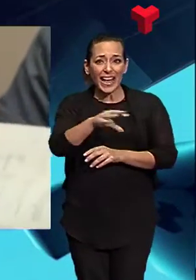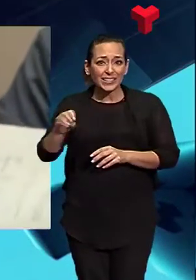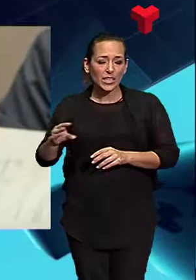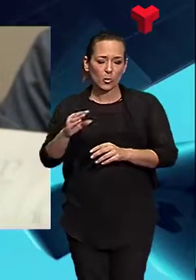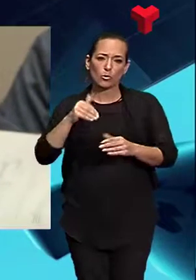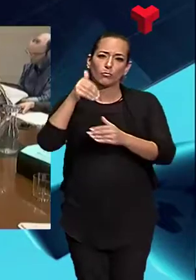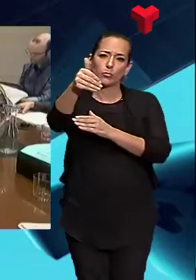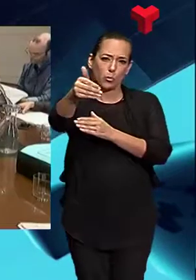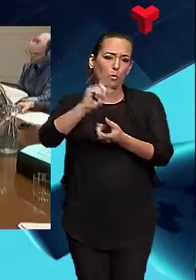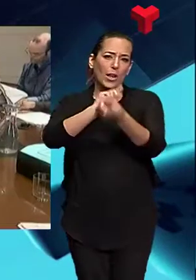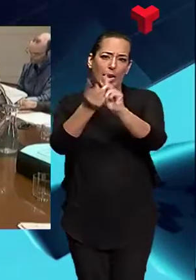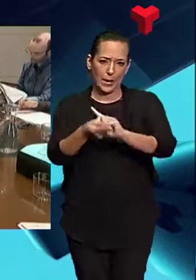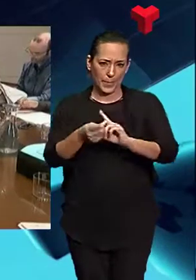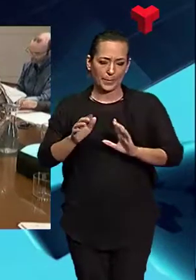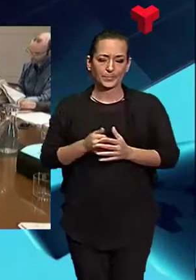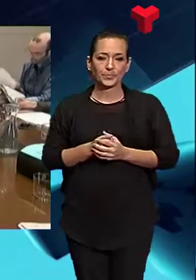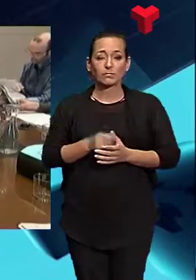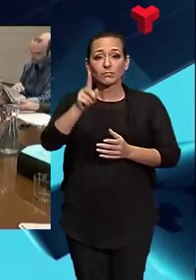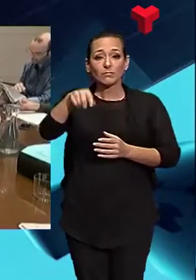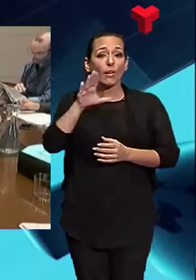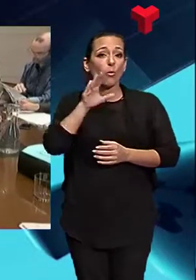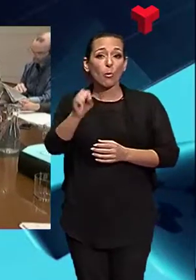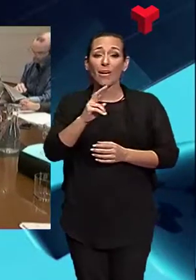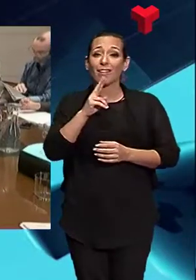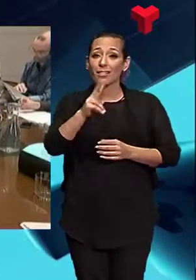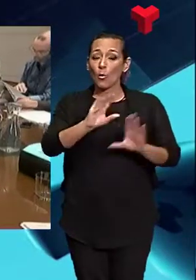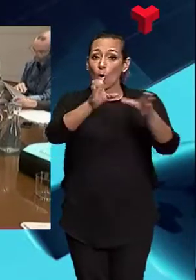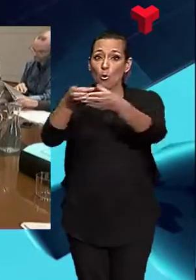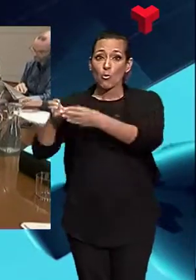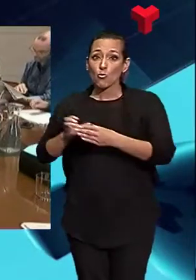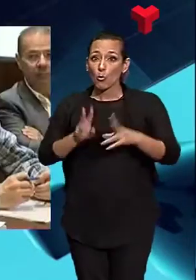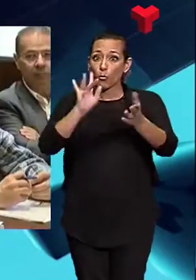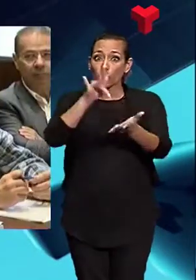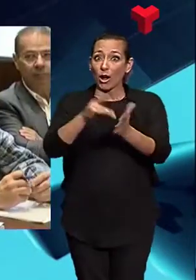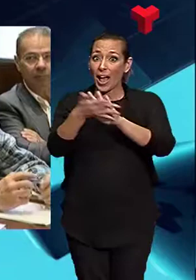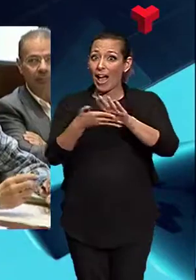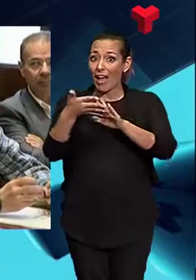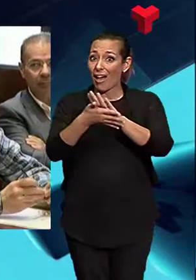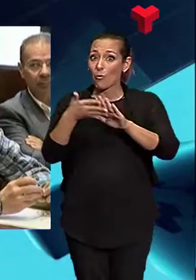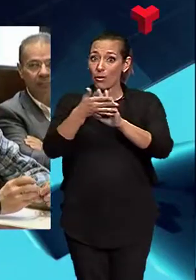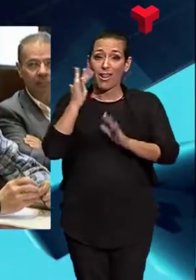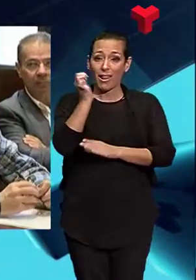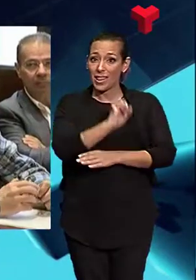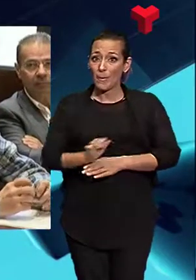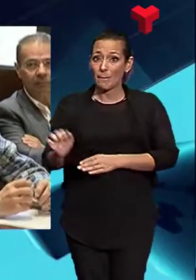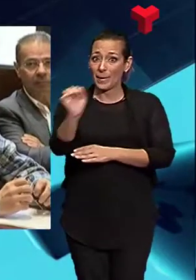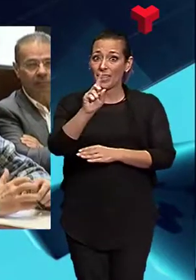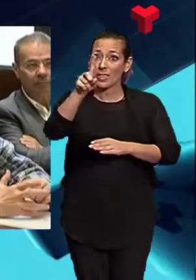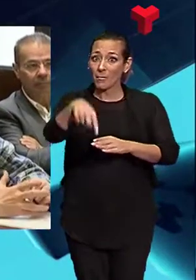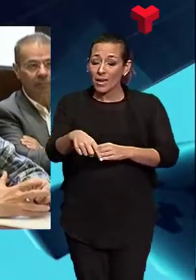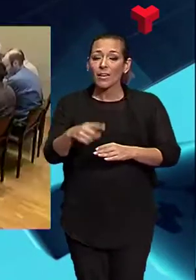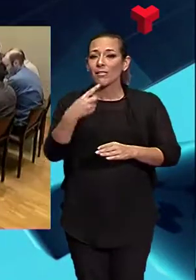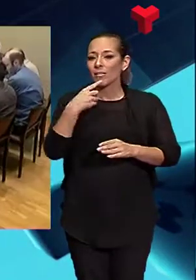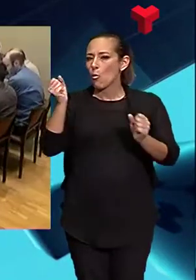el govern no ha entès la reprovació que la resta de grups li van fer en el ple sobreneteja. No comparteix una nova pujada de taxes i